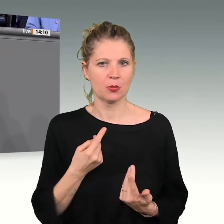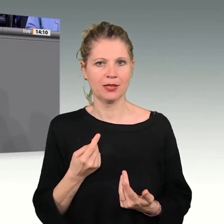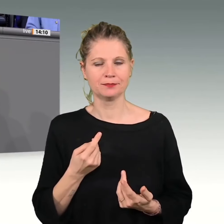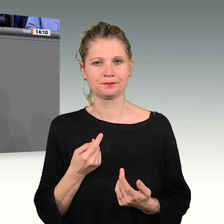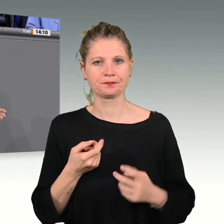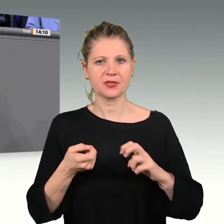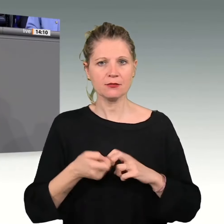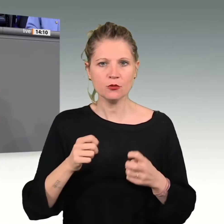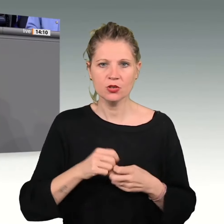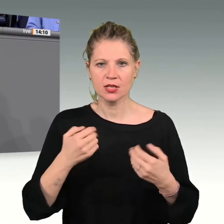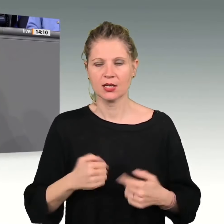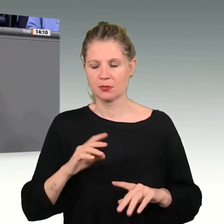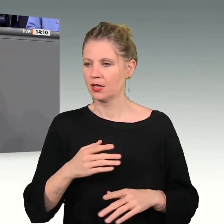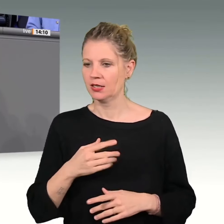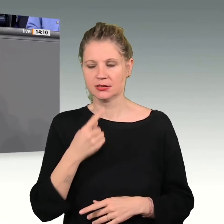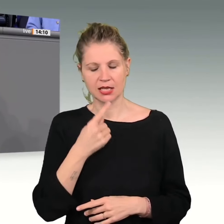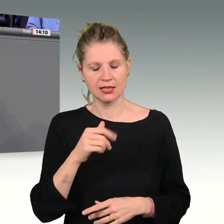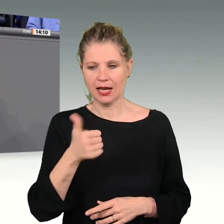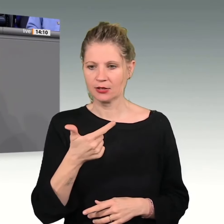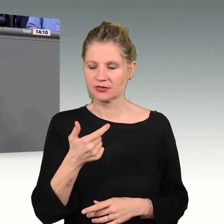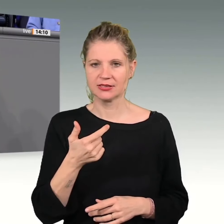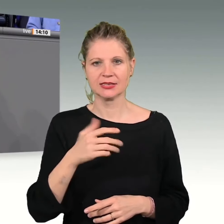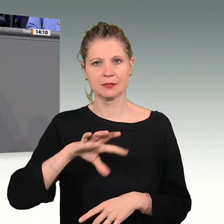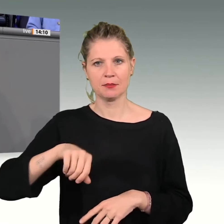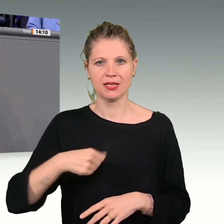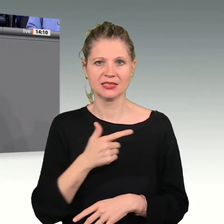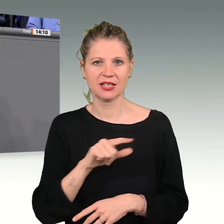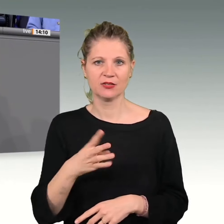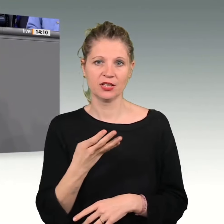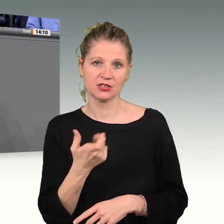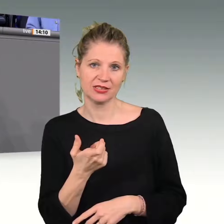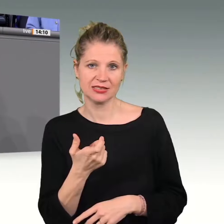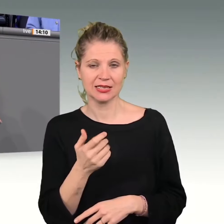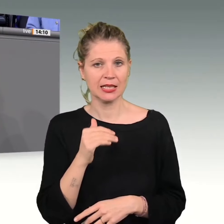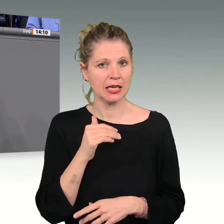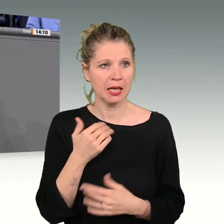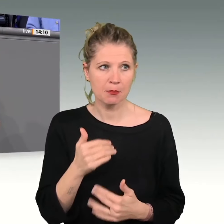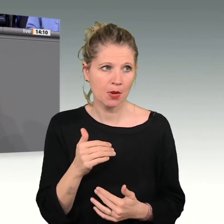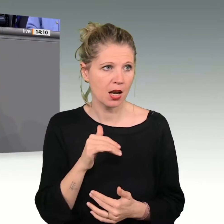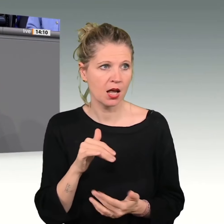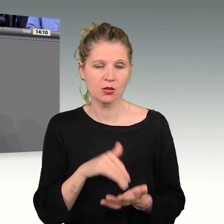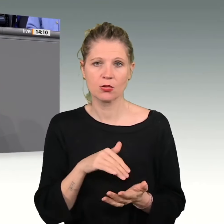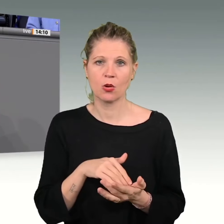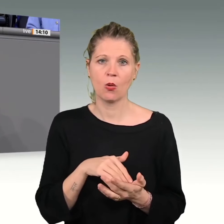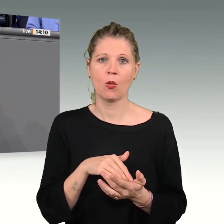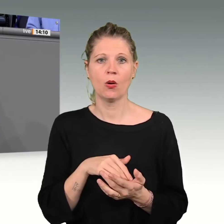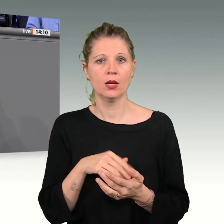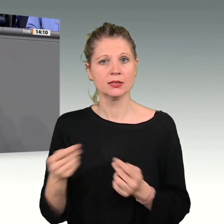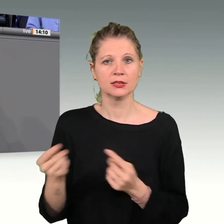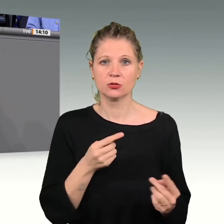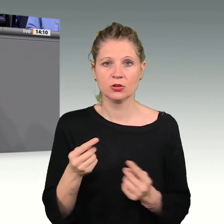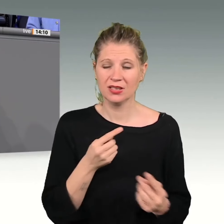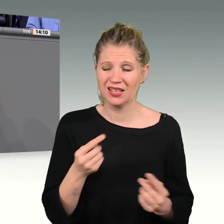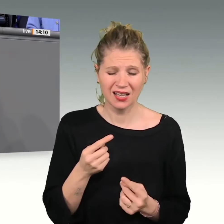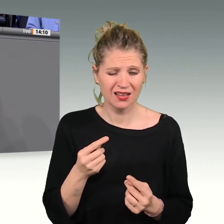Fassungslosigkeit darüber betonen, dass wir am 21. März 2024 immer noch über die Wahrhaftigkeit des menschengemachten Klimawandels